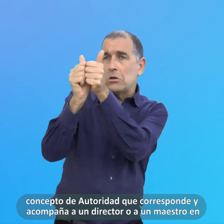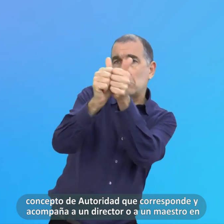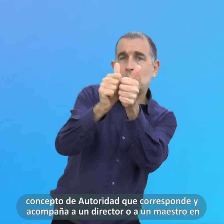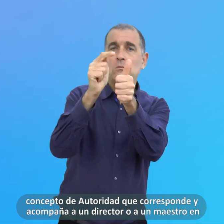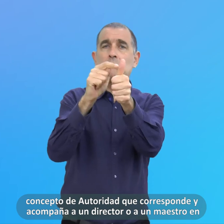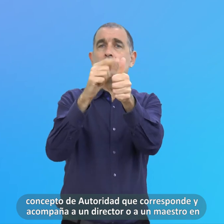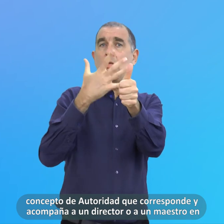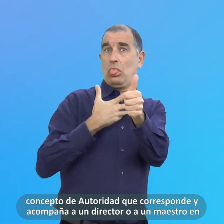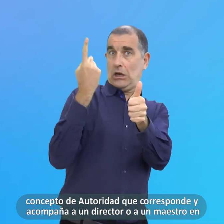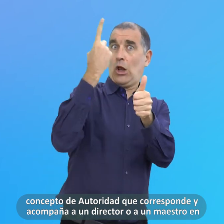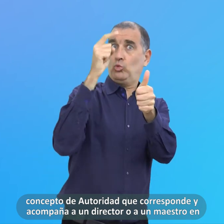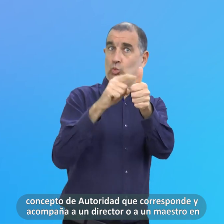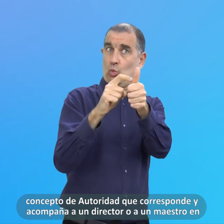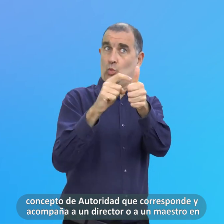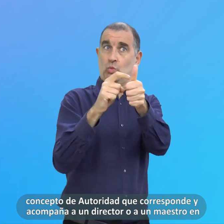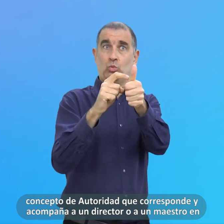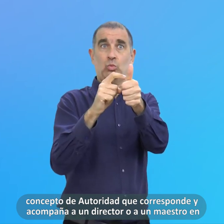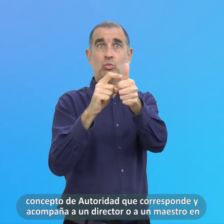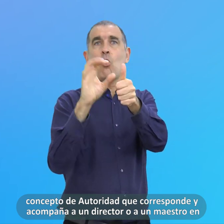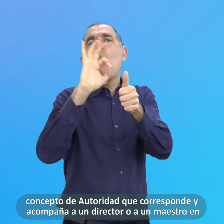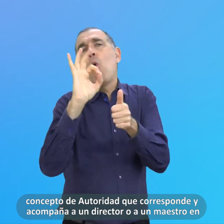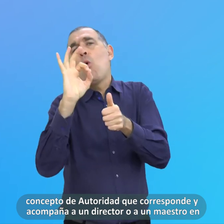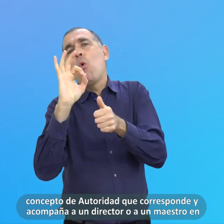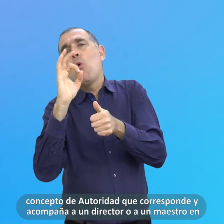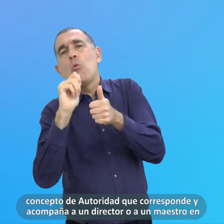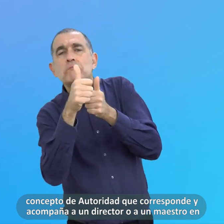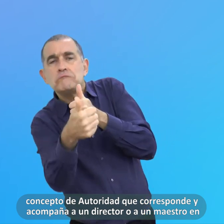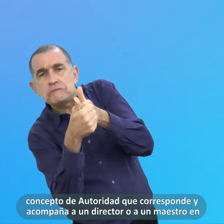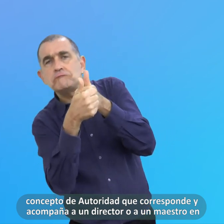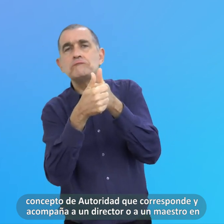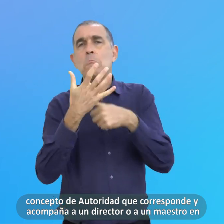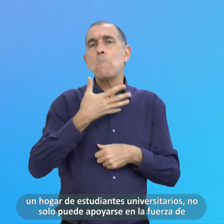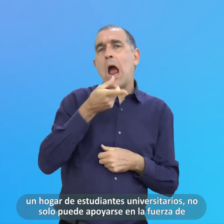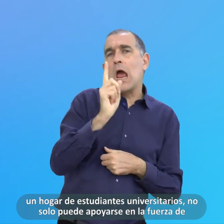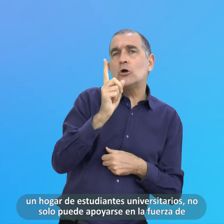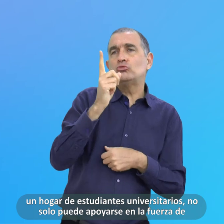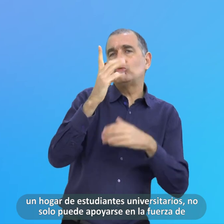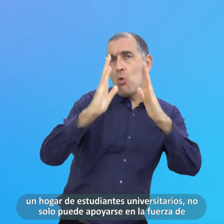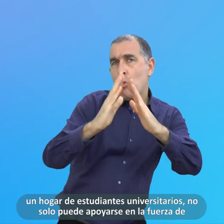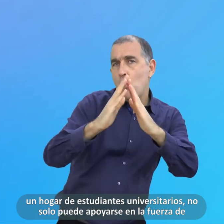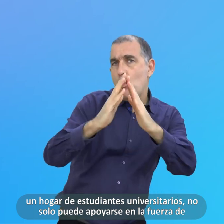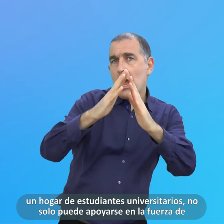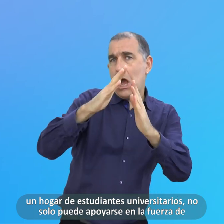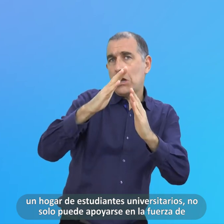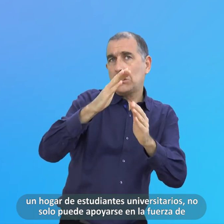un director O a un maestro En un hogar de estudiantes